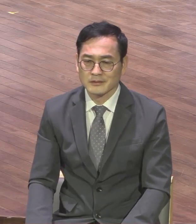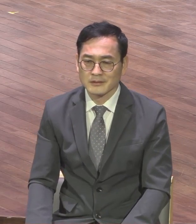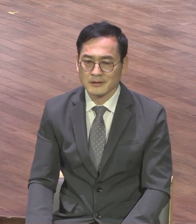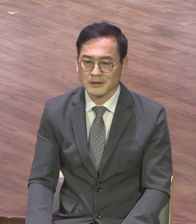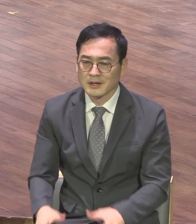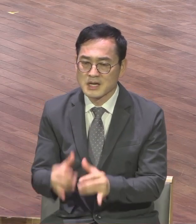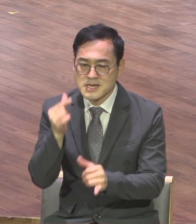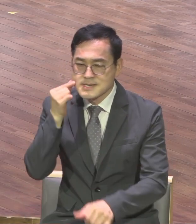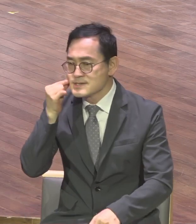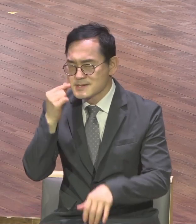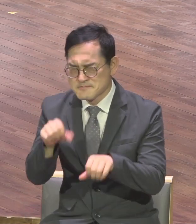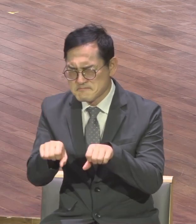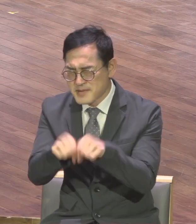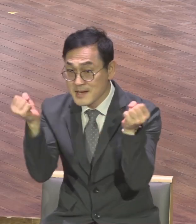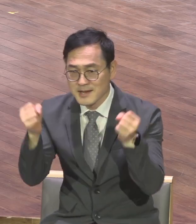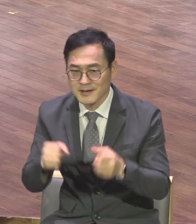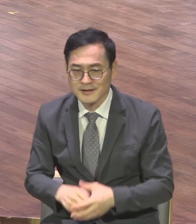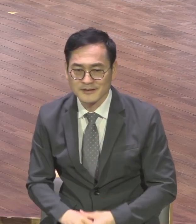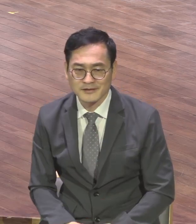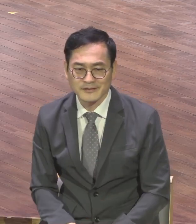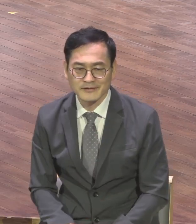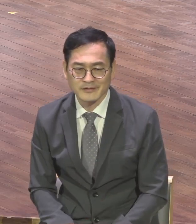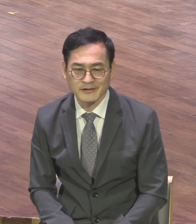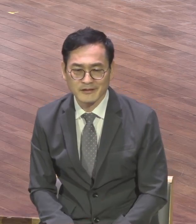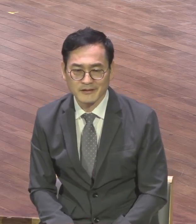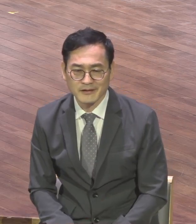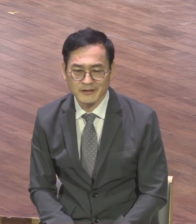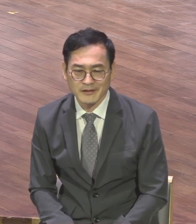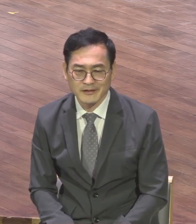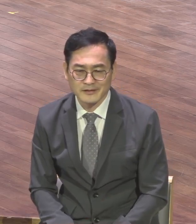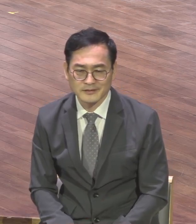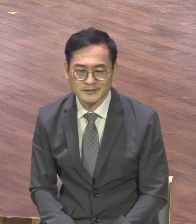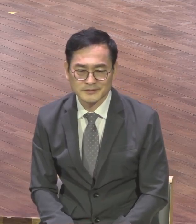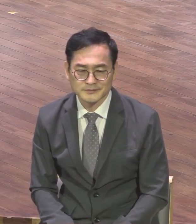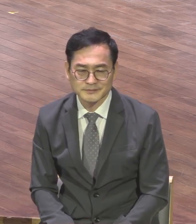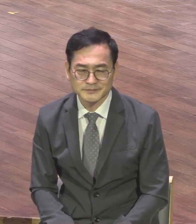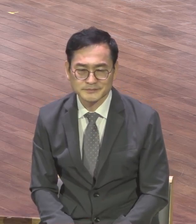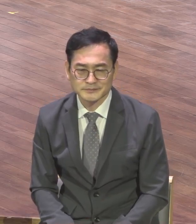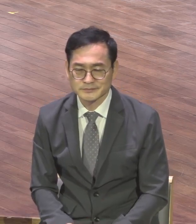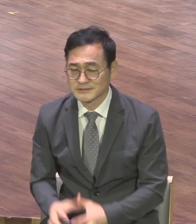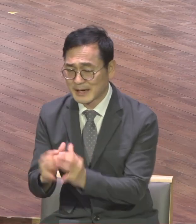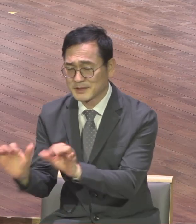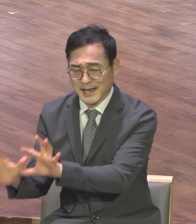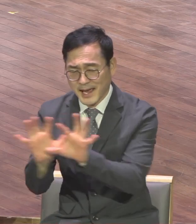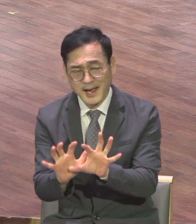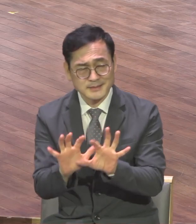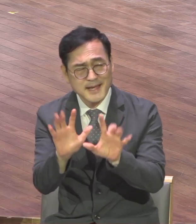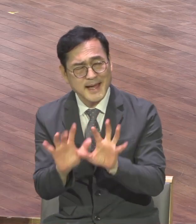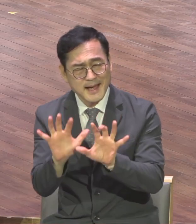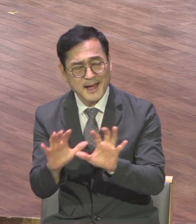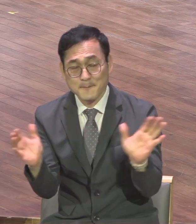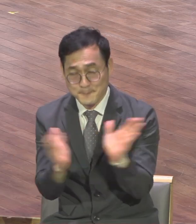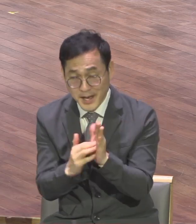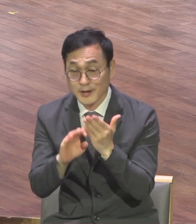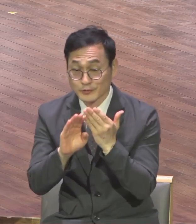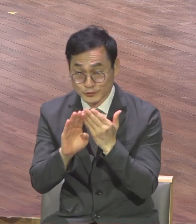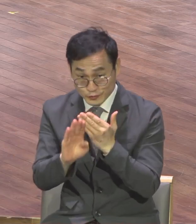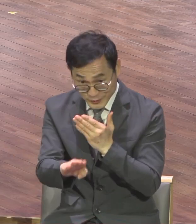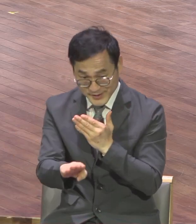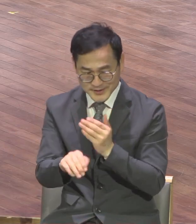제가 이 축사를 하고 영전 메시지를 말이야 통역에서 하면 안 되니까 김익준 목사가 하는 데 막 팍